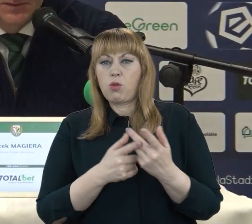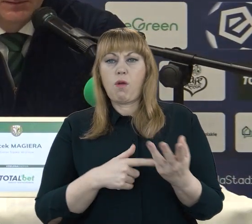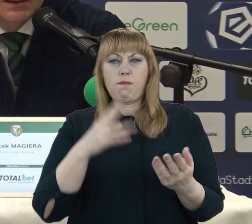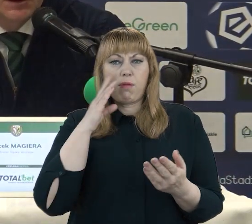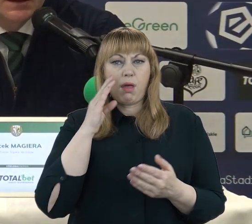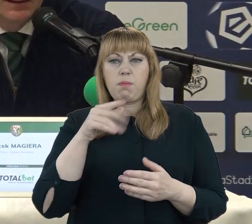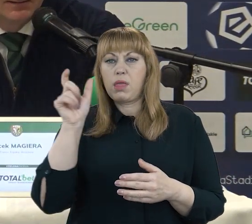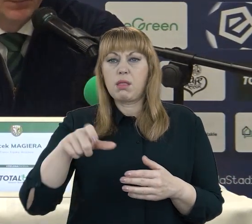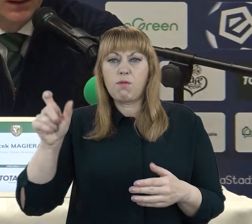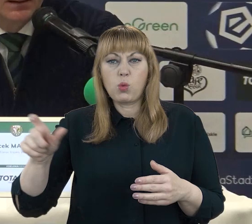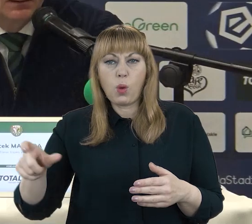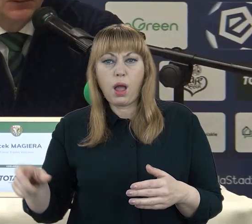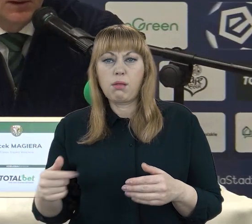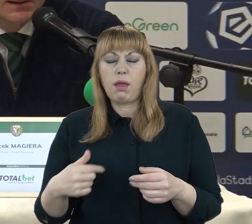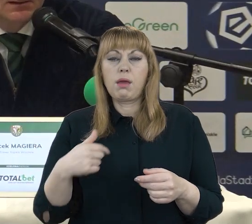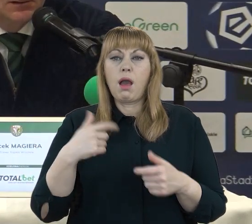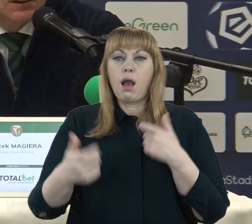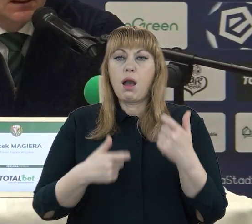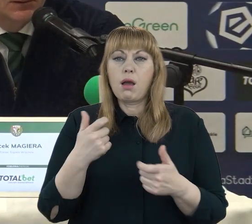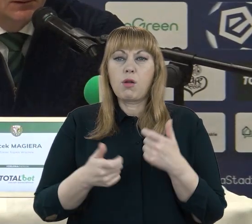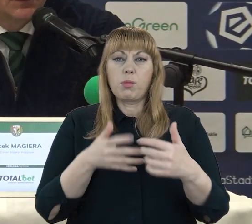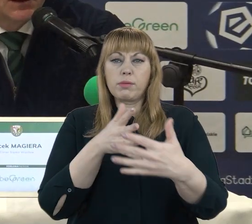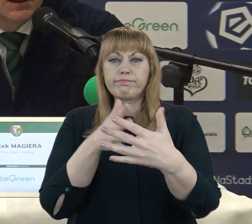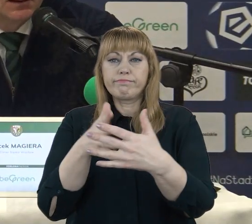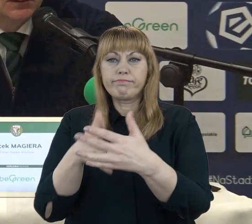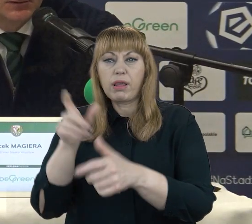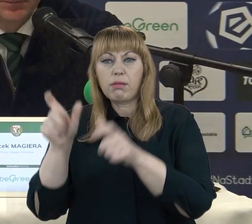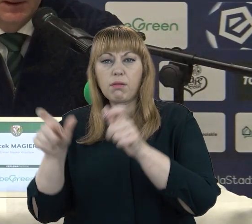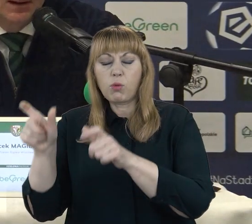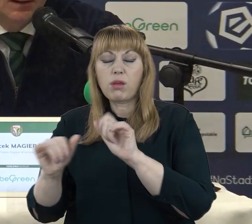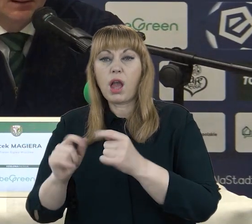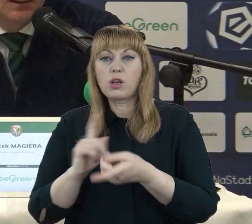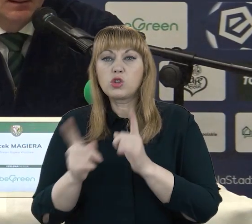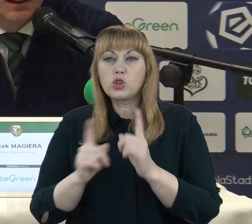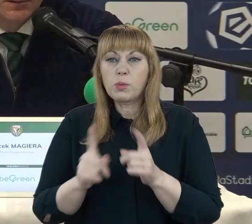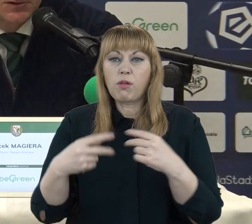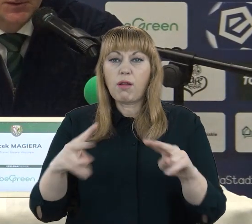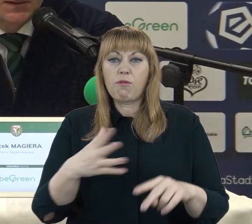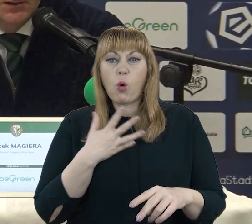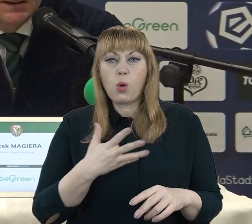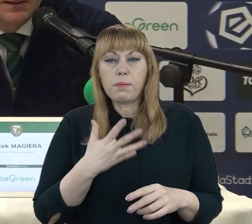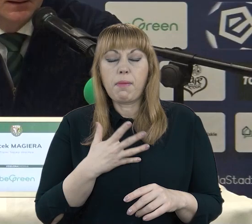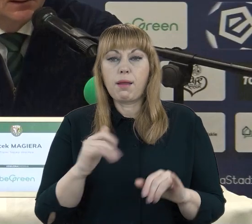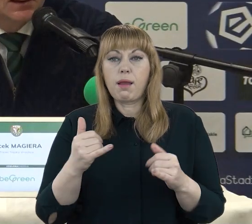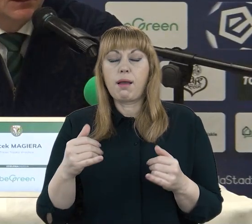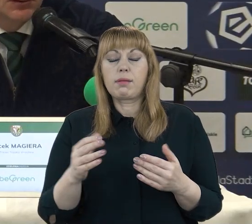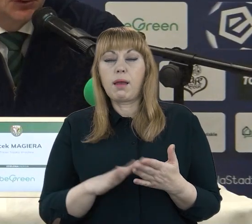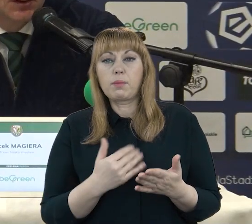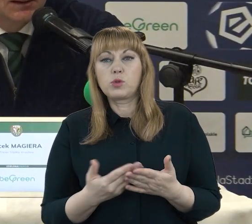zbieramy cały czas dane. Dane, informacje dotyczące zawodników, jak się regenerują, jak radzą sobie w sytuacji takiej, gdzie gramy co trzy dni.